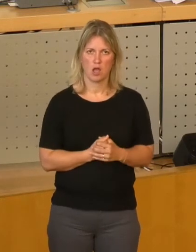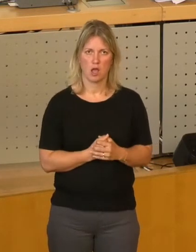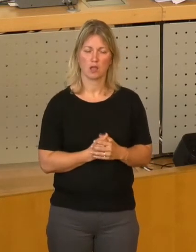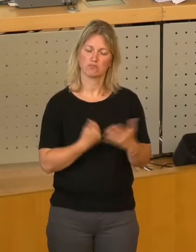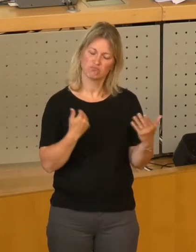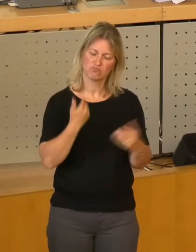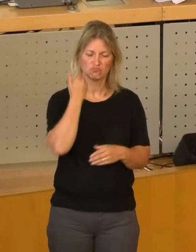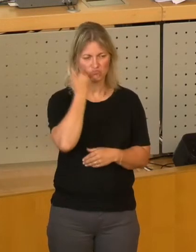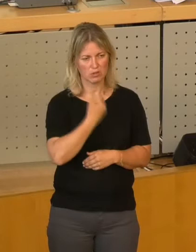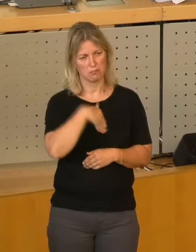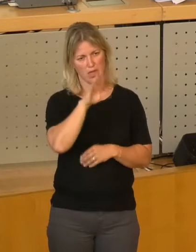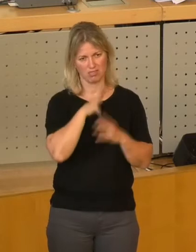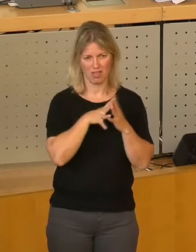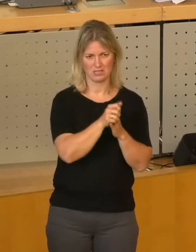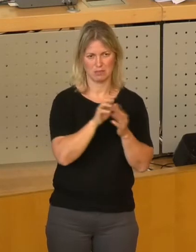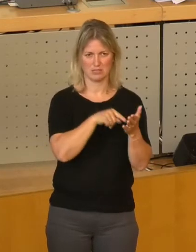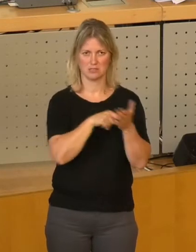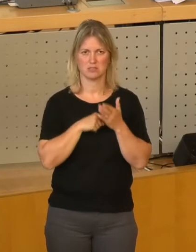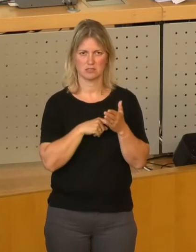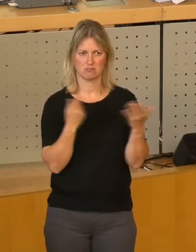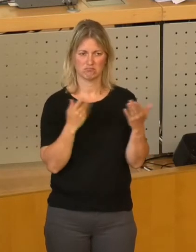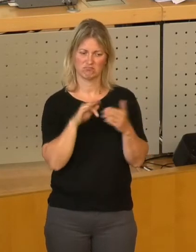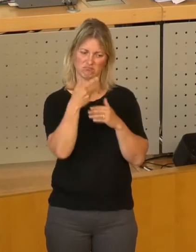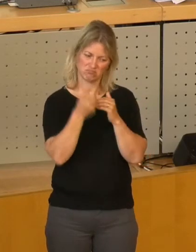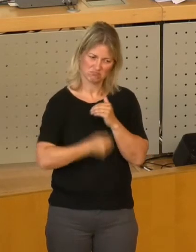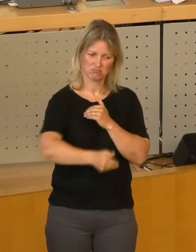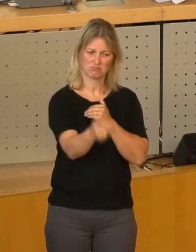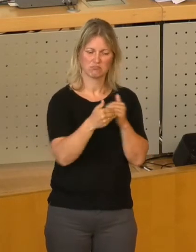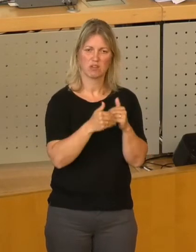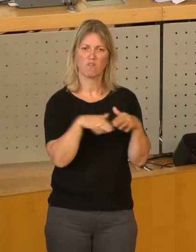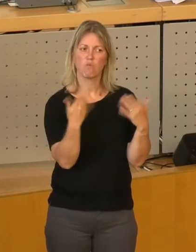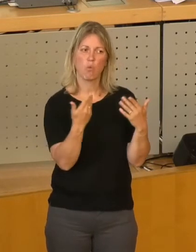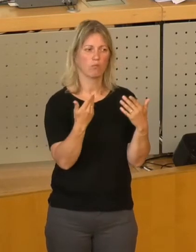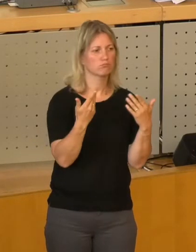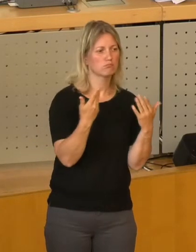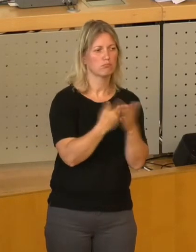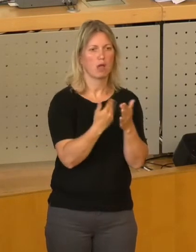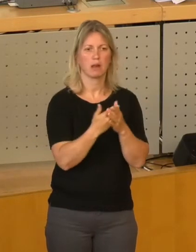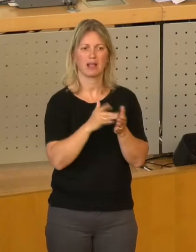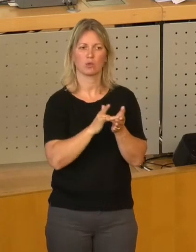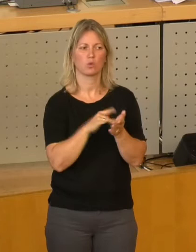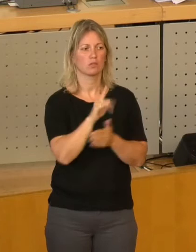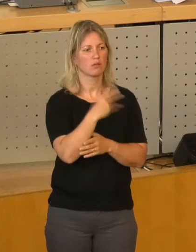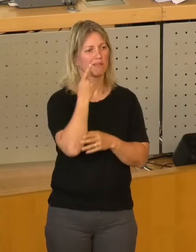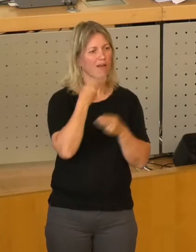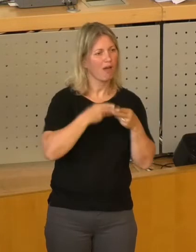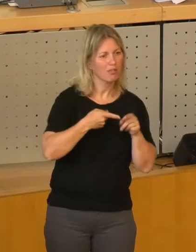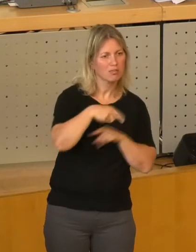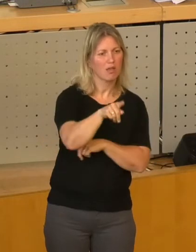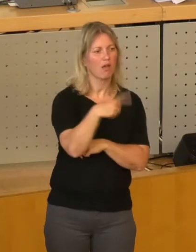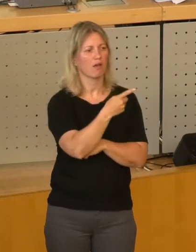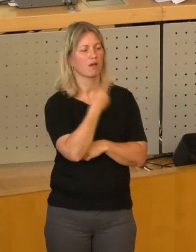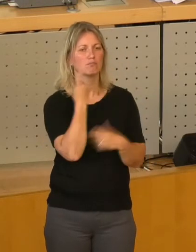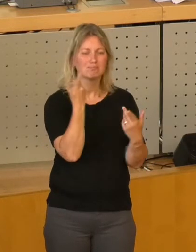transparent machen, welche Positionen in nächster Zeit altersbedingt frei werden, wann wird welche Stelle